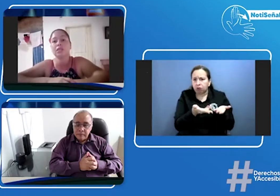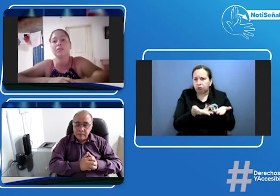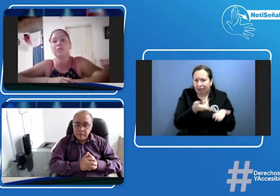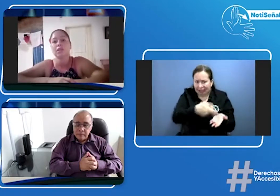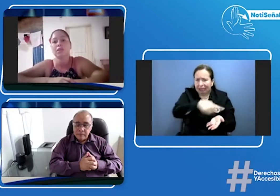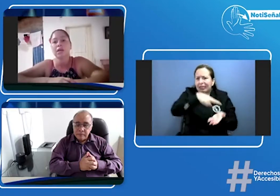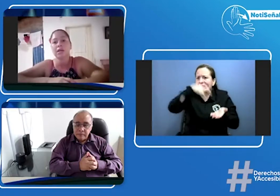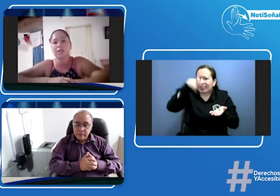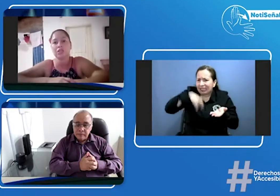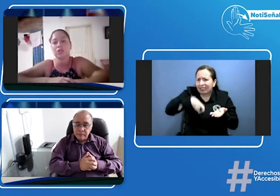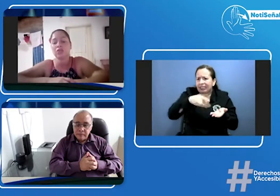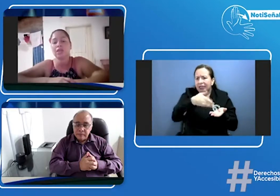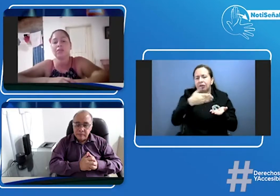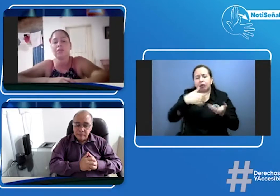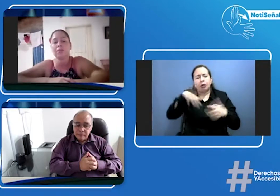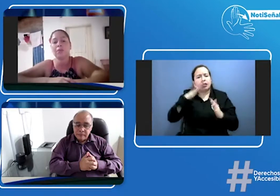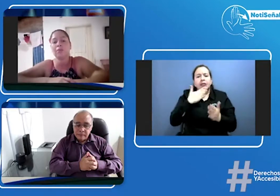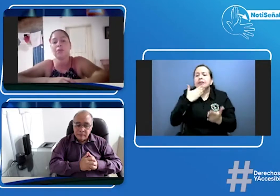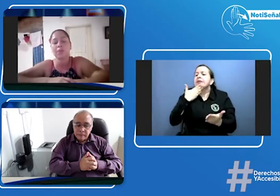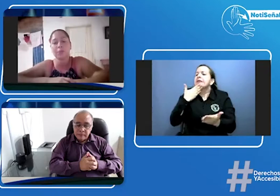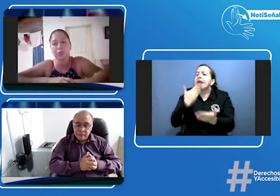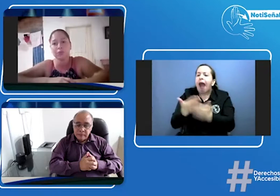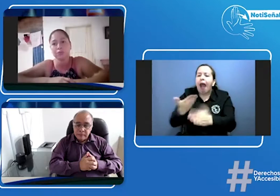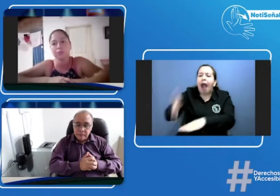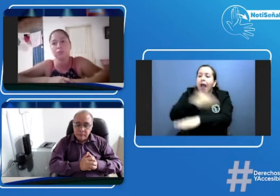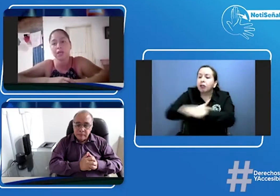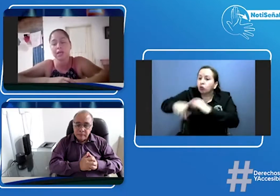y agradecidos de antemano por el apoyo muchas gracias